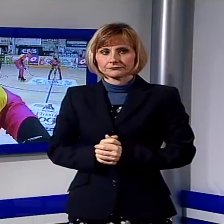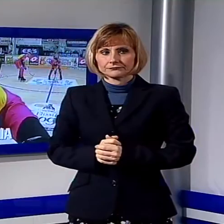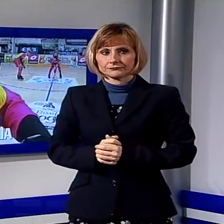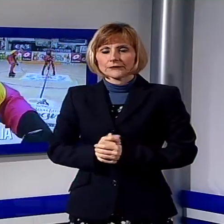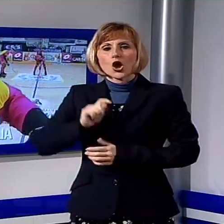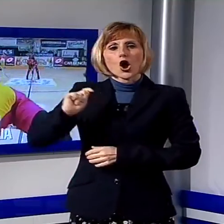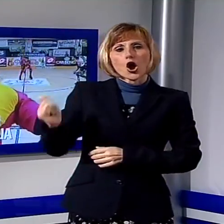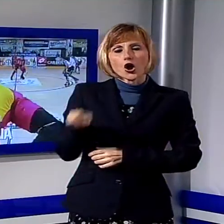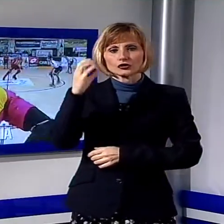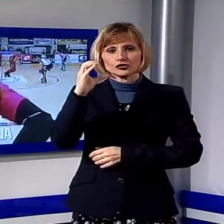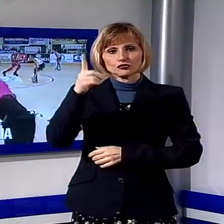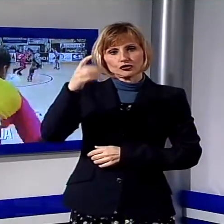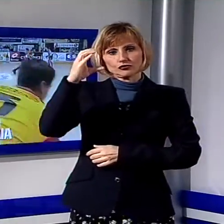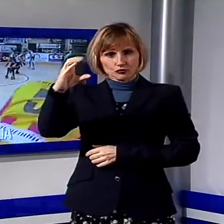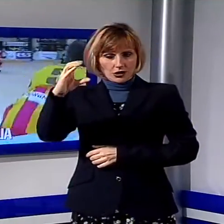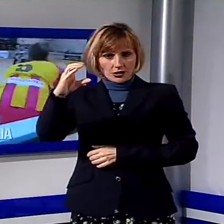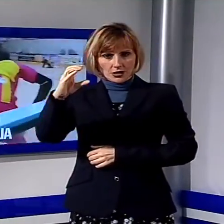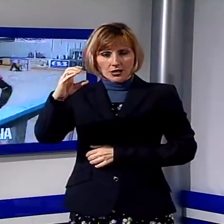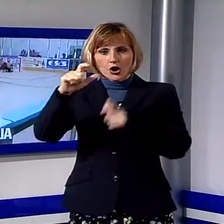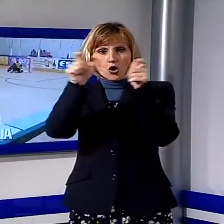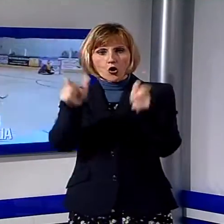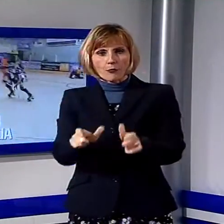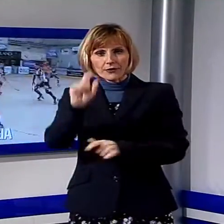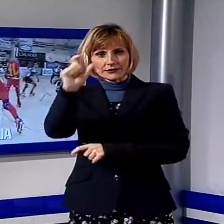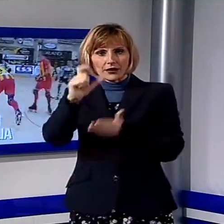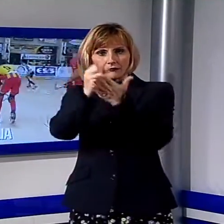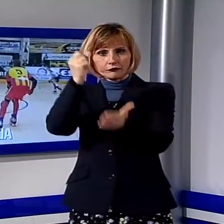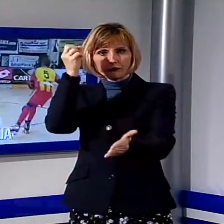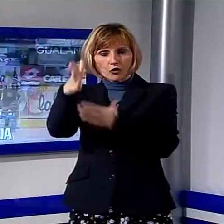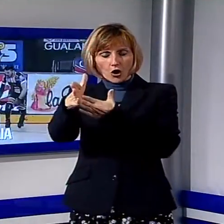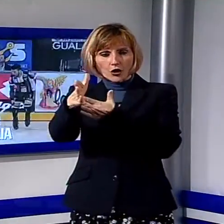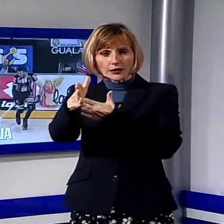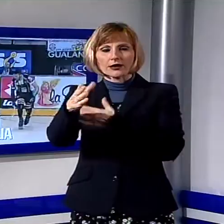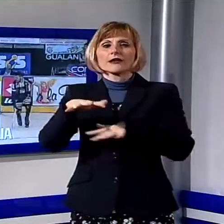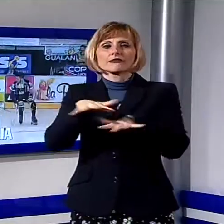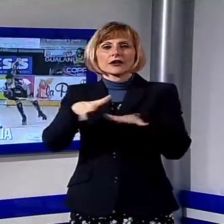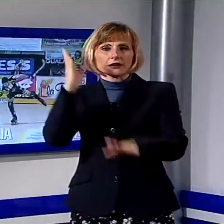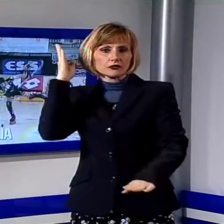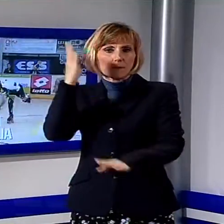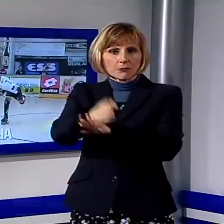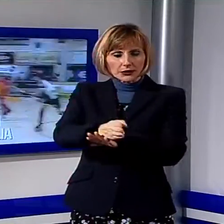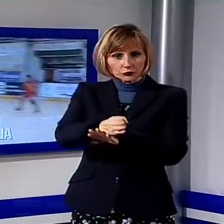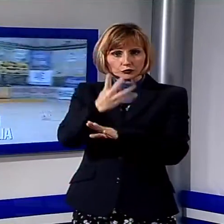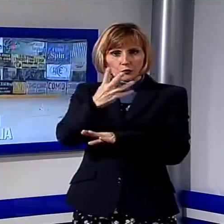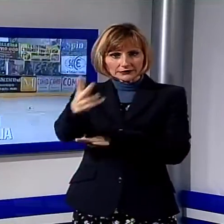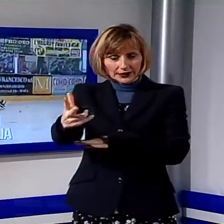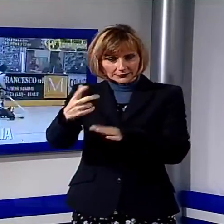Ok, il Cgc subito fuori dalla Coppa Italia. Viareggio battuto dall'Odi 4 a 3 nel quarto di finale della Final Eight, in corso di